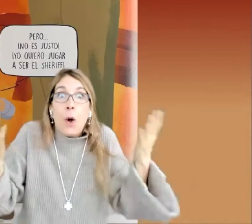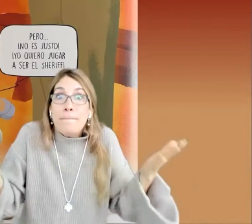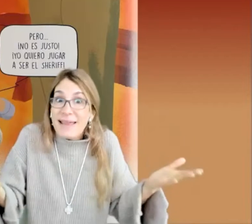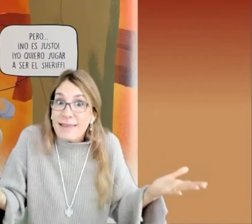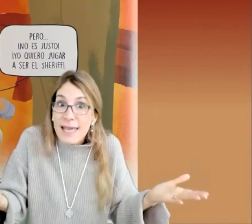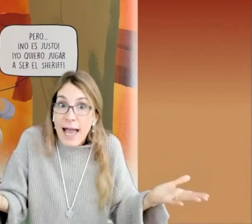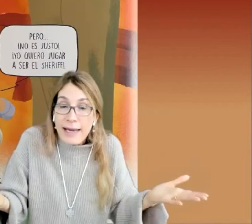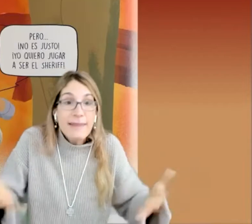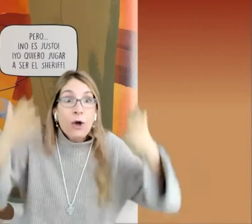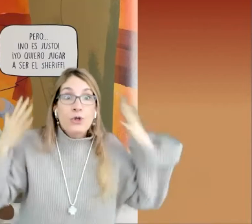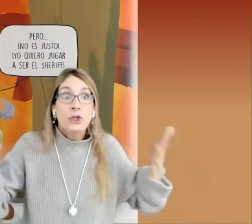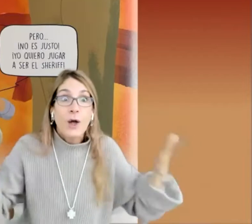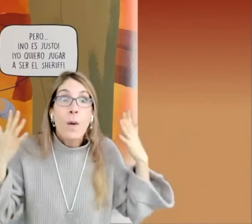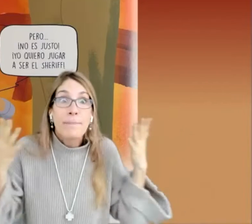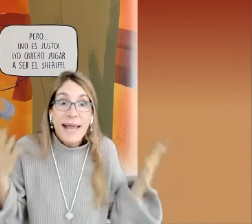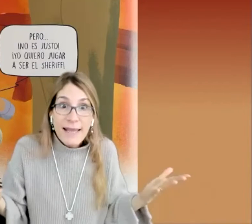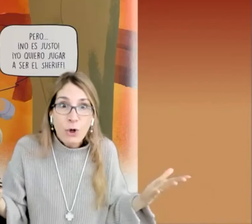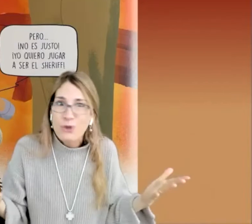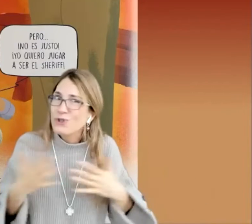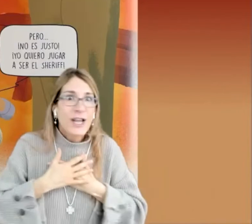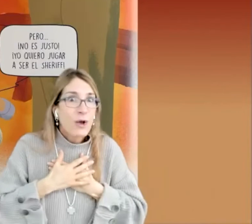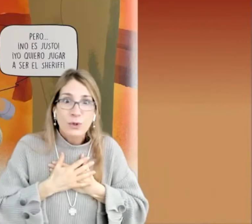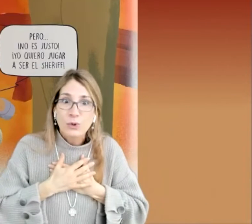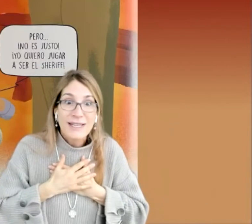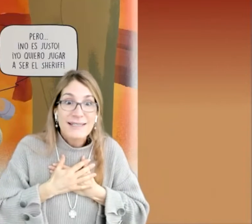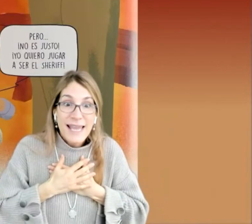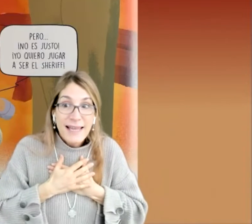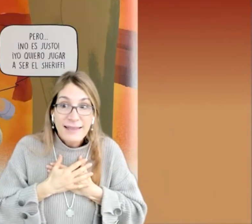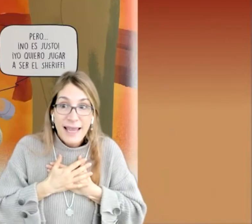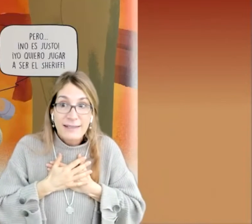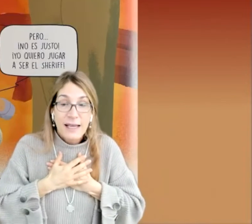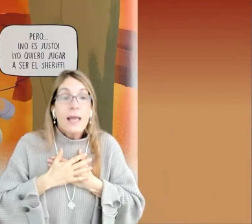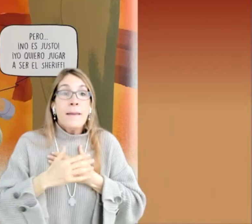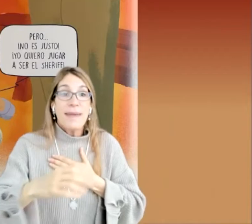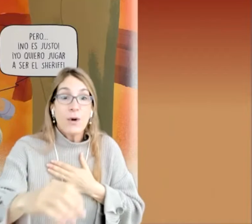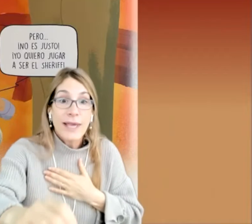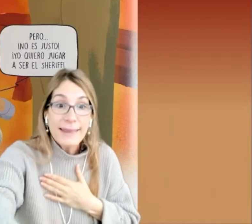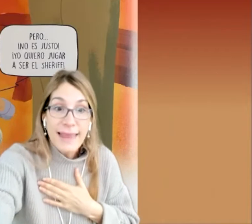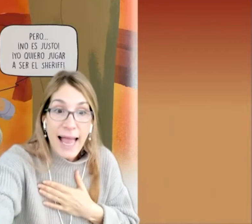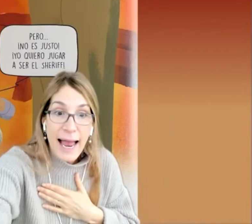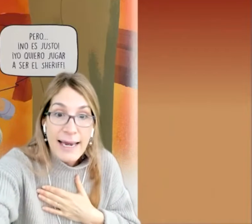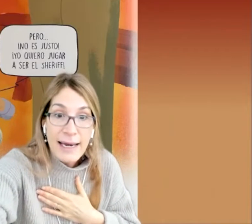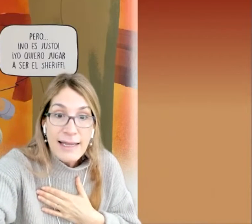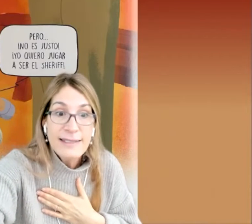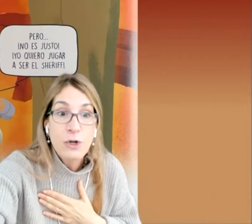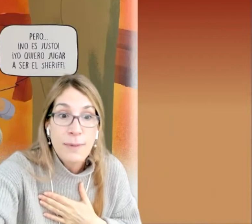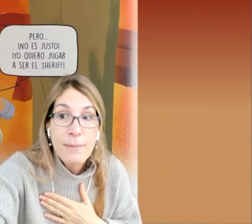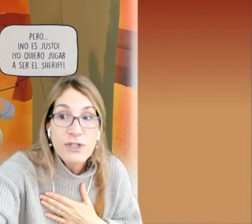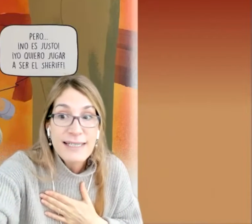comprendía. Le dijo, yo te comprendo. Yo sé cómo tú te sientes. Pero, ¿qué tal si nos vamos a